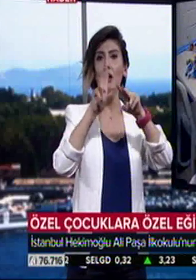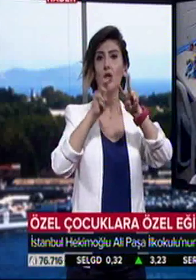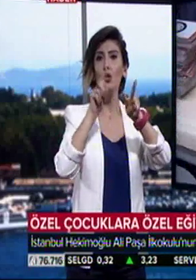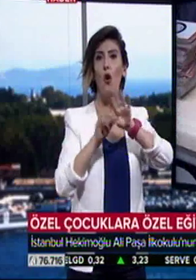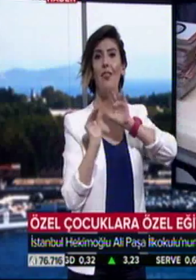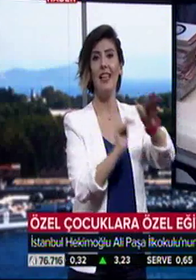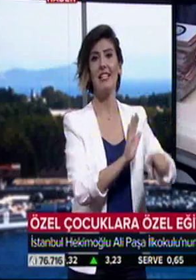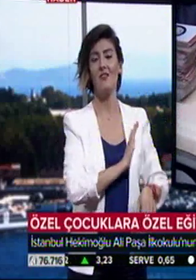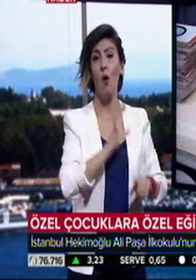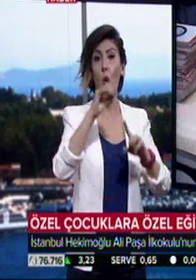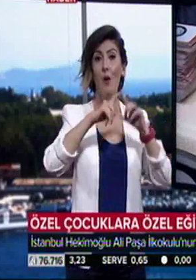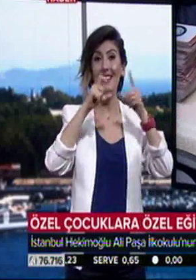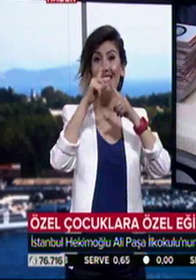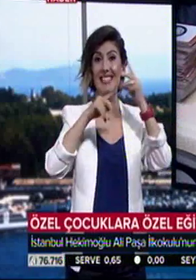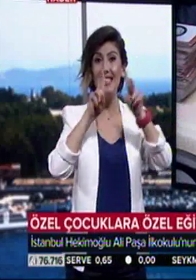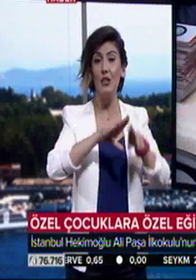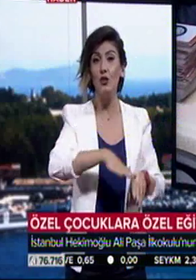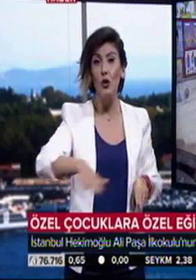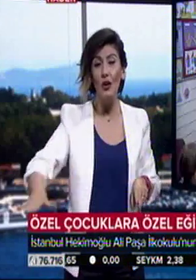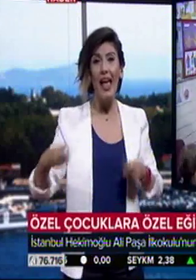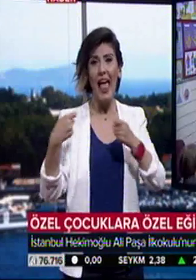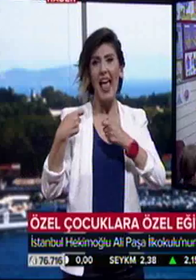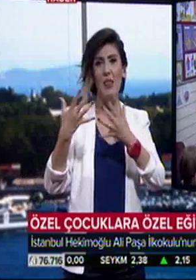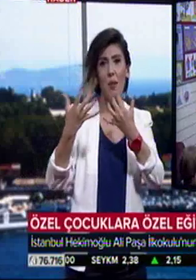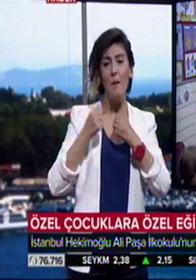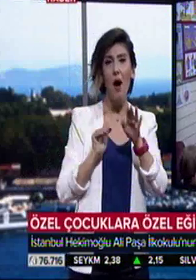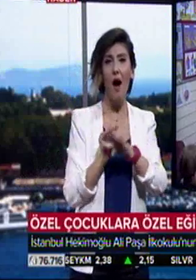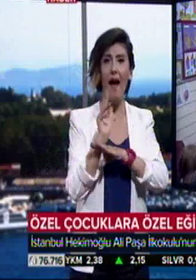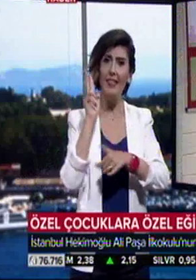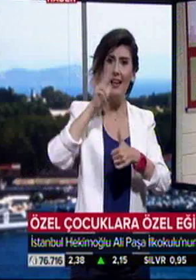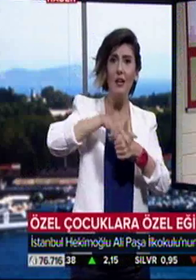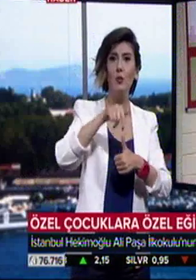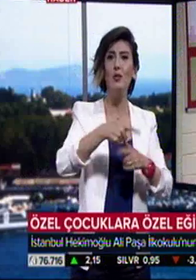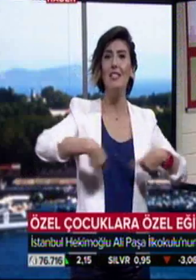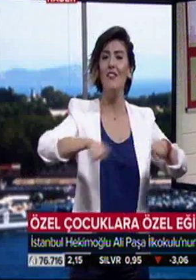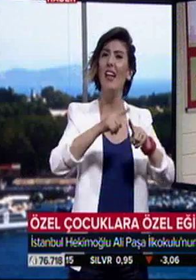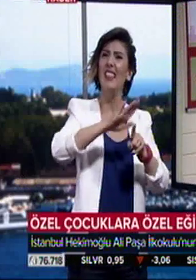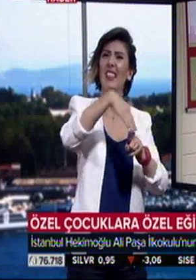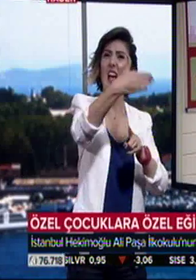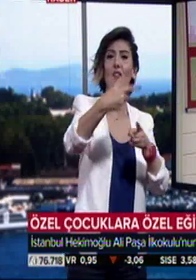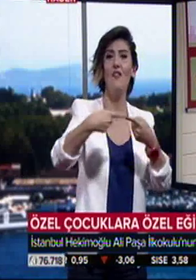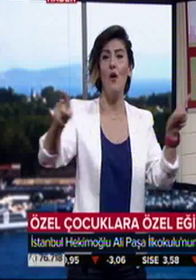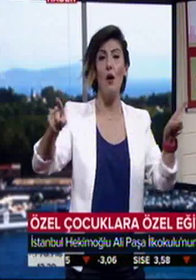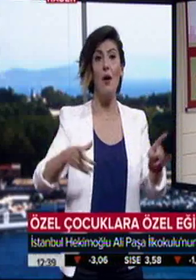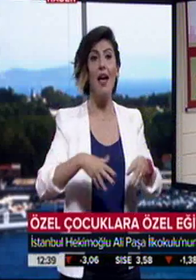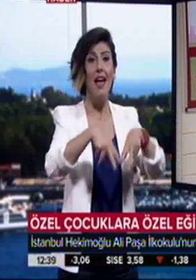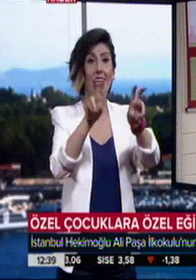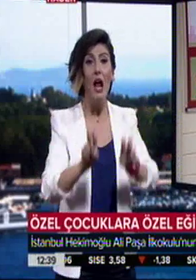çocukların eğitim alıp hayata katıldığı bu sınıflar diğerlerinden farklı. Kaloriferlere korumalık yapıldı. Perdelerimiz vardı